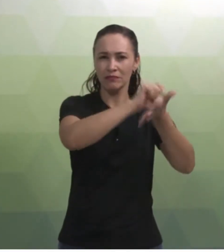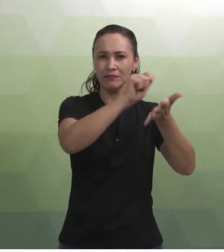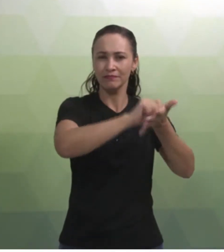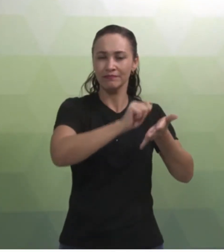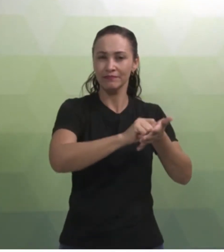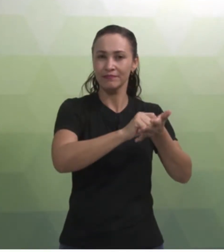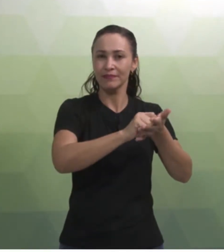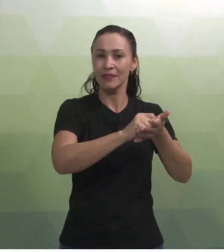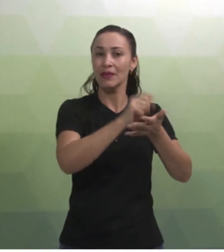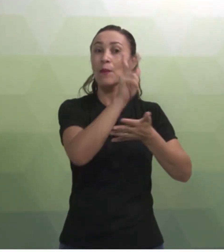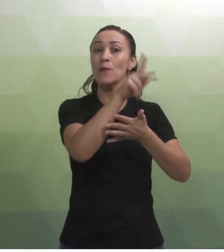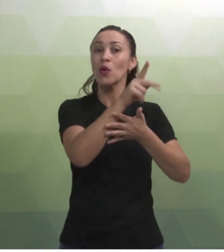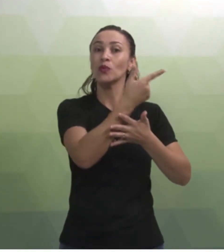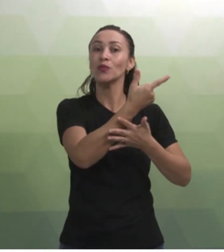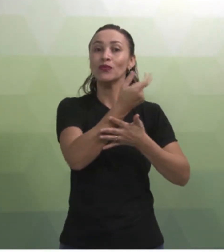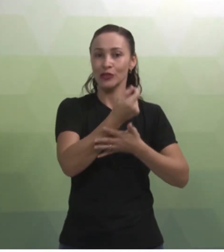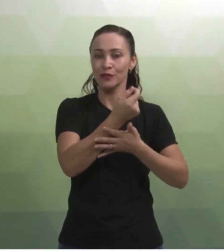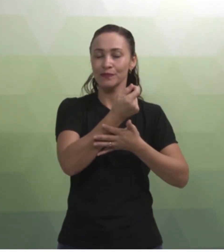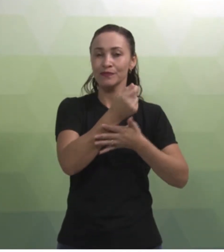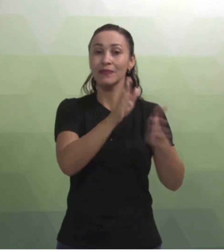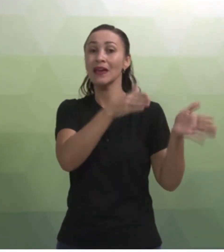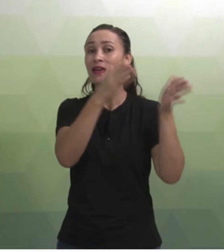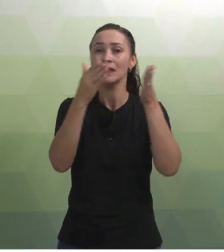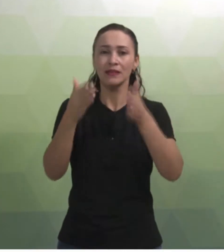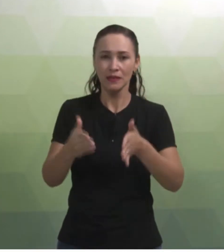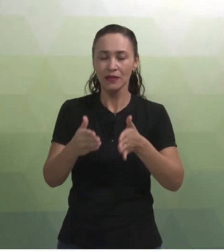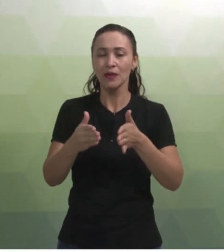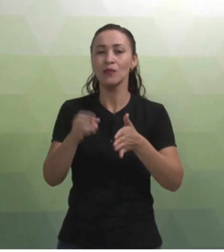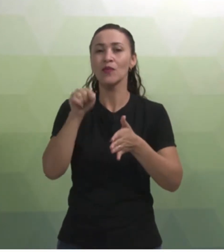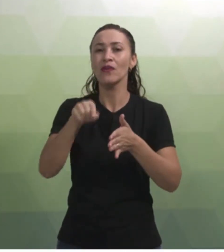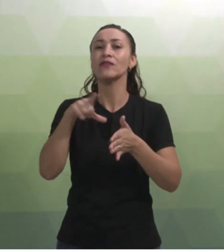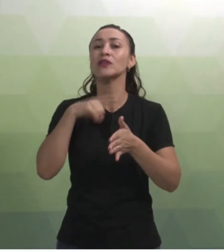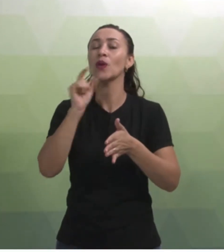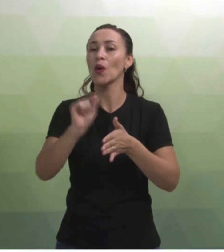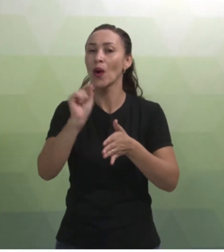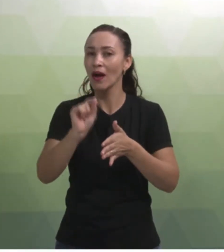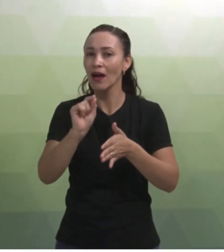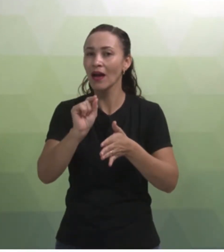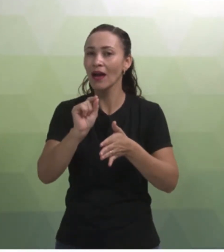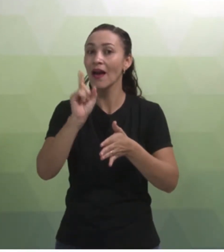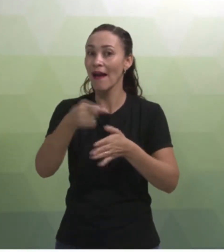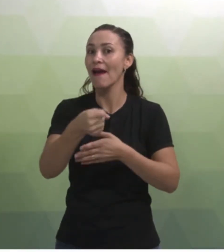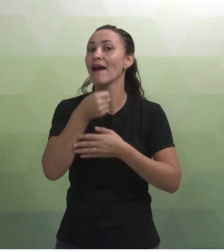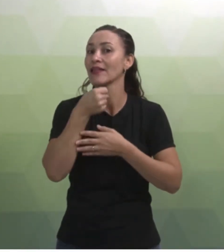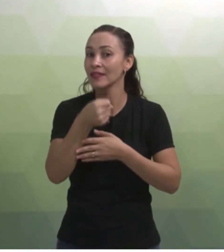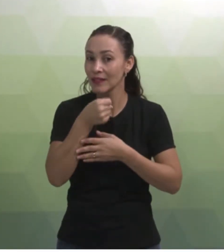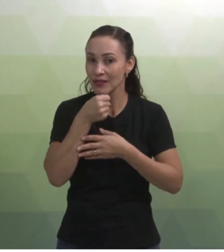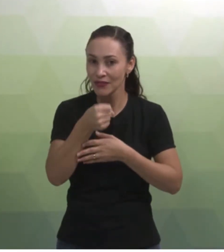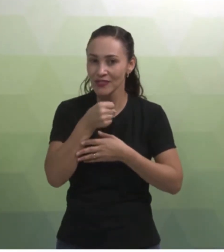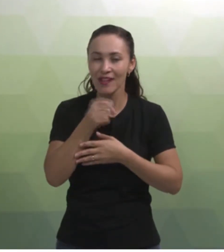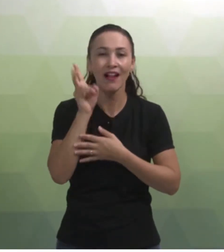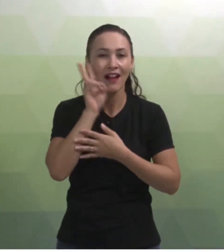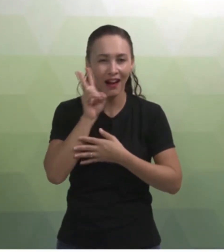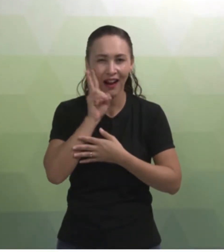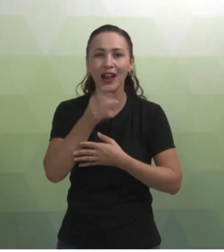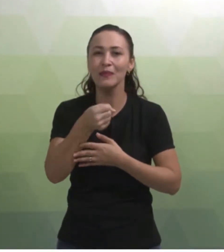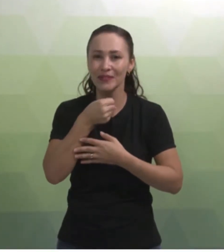ele vai valer 20 pontos. Logo após o levantamento teórico, nós teremos o quê? A entrevista. Lembra que nós já